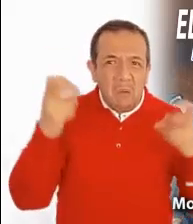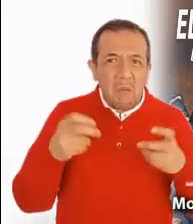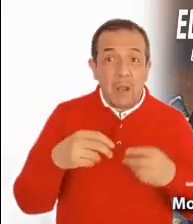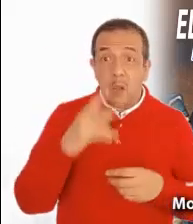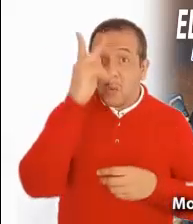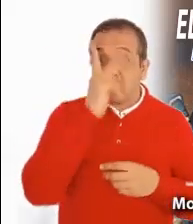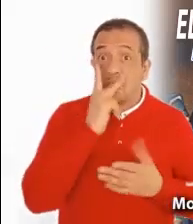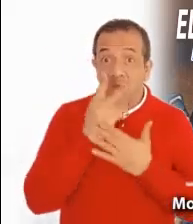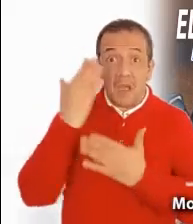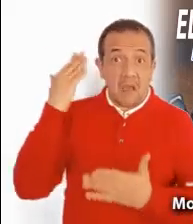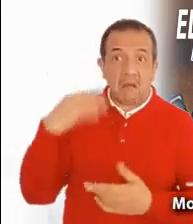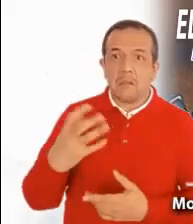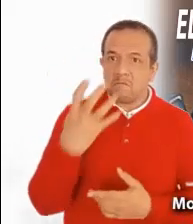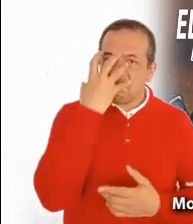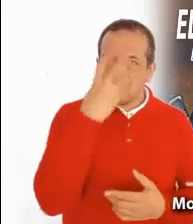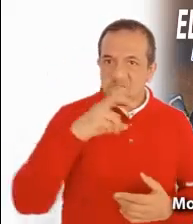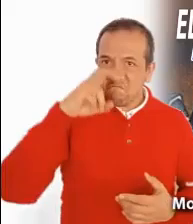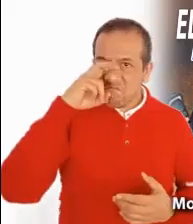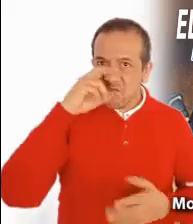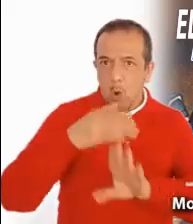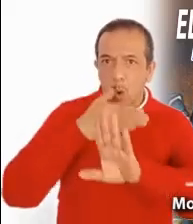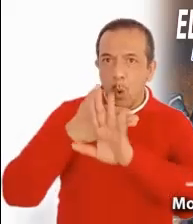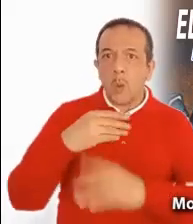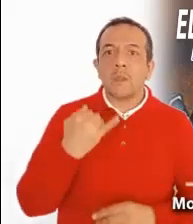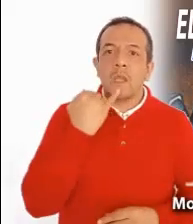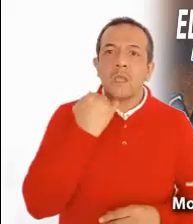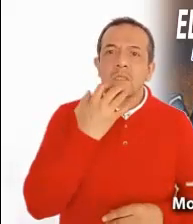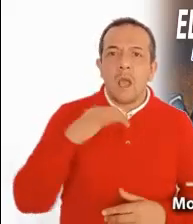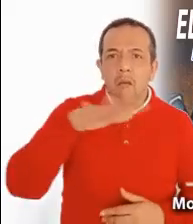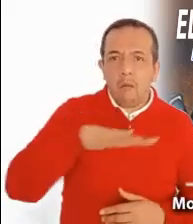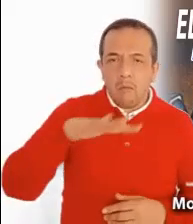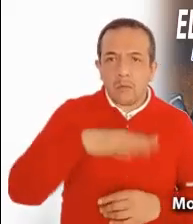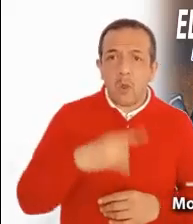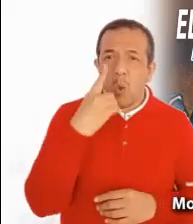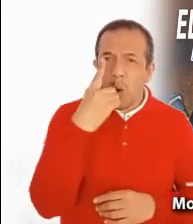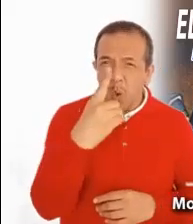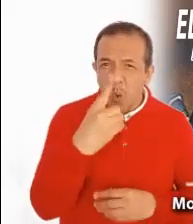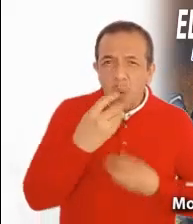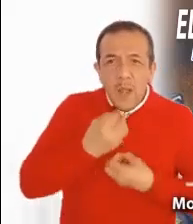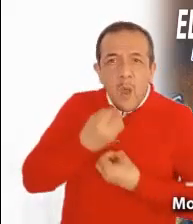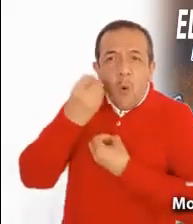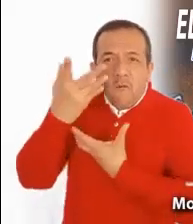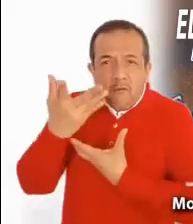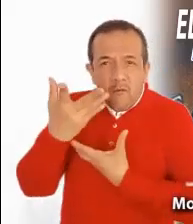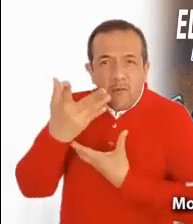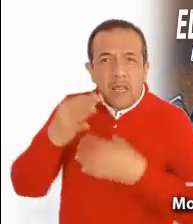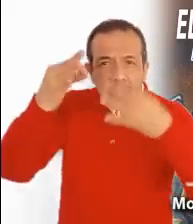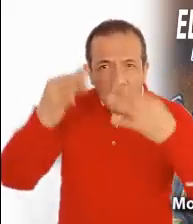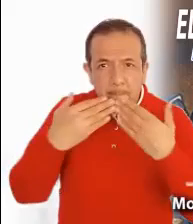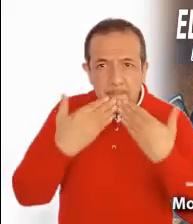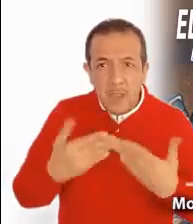profetas fueron muy duros y exigentes con el pueblo de Israel. Un sacrificio solo tiene sentido